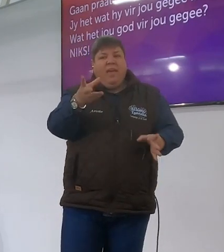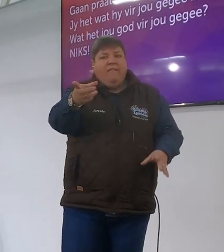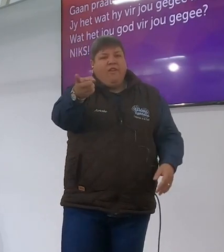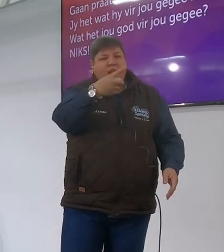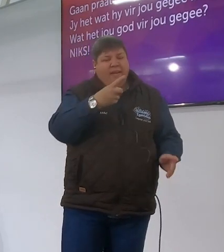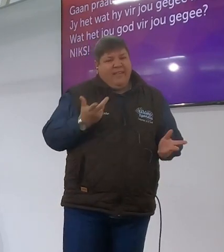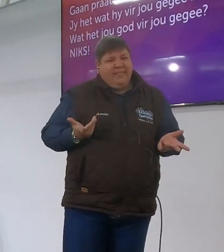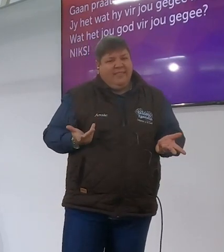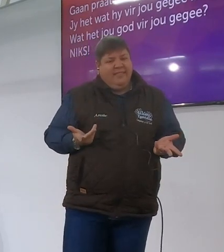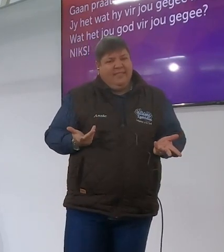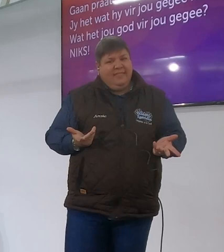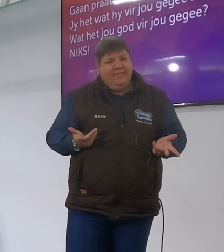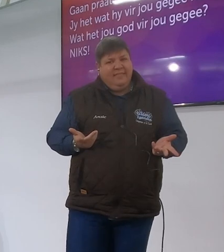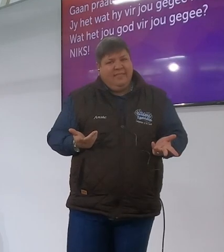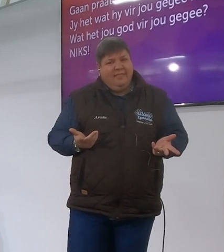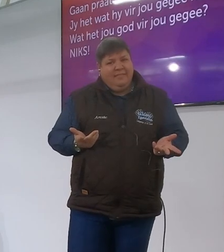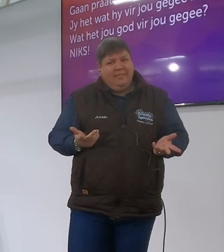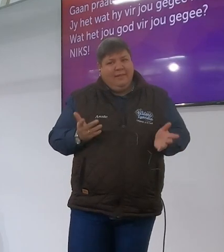gegeer